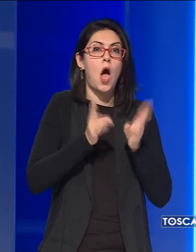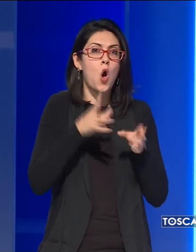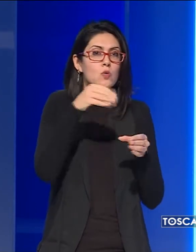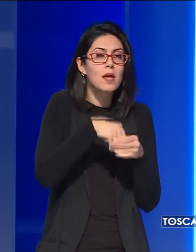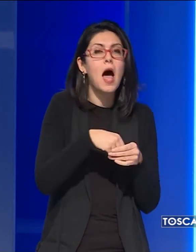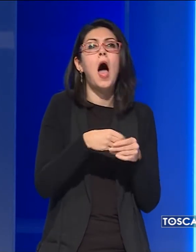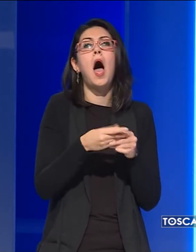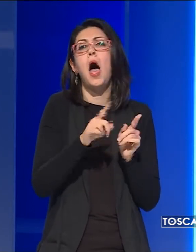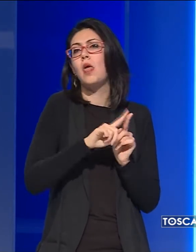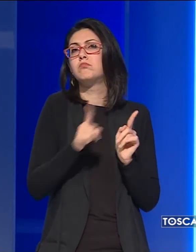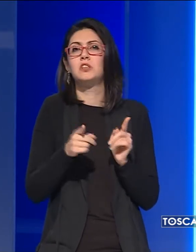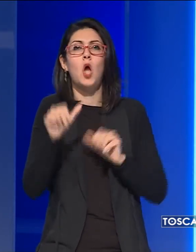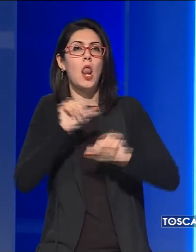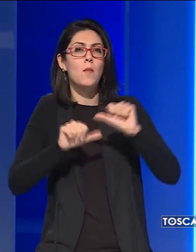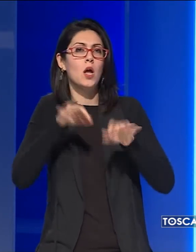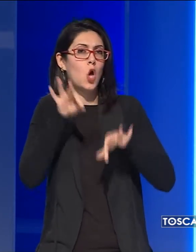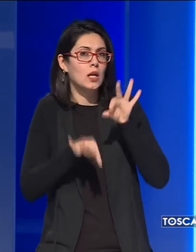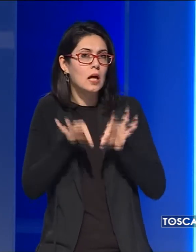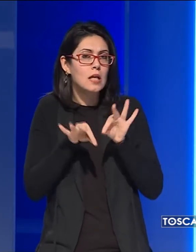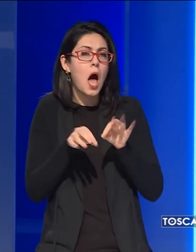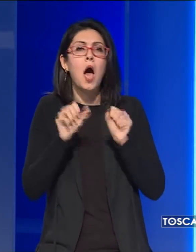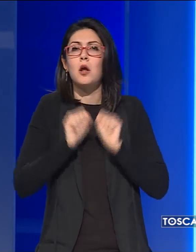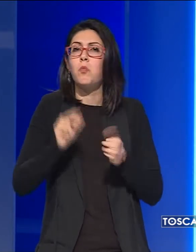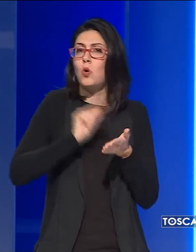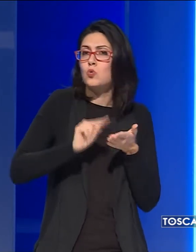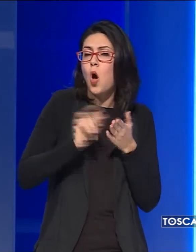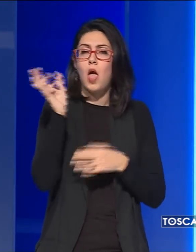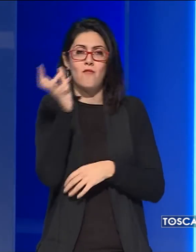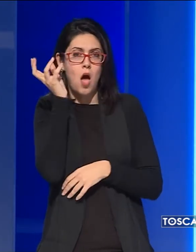laboratori teatrali e dalla scuola alle favole.